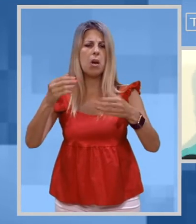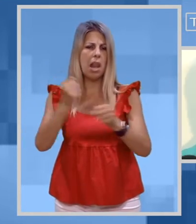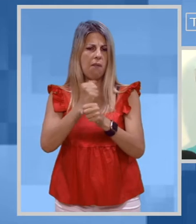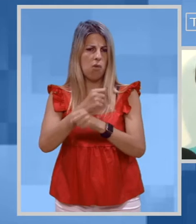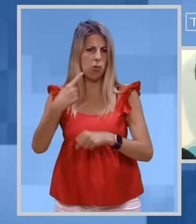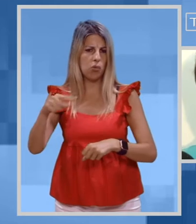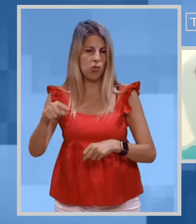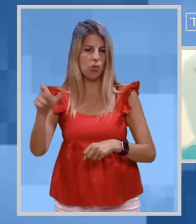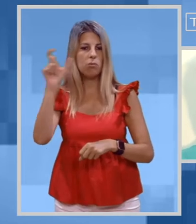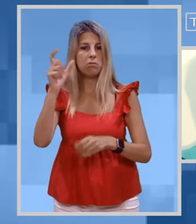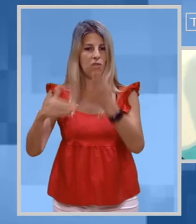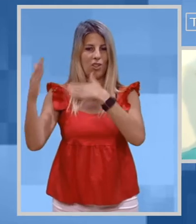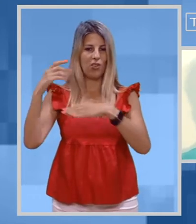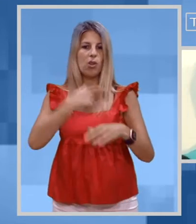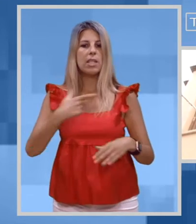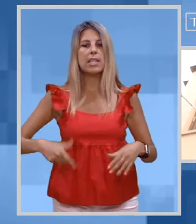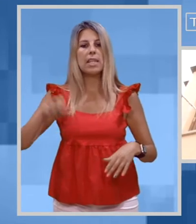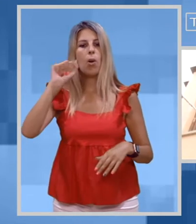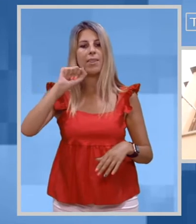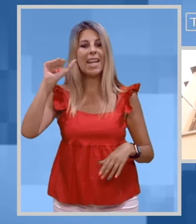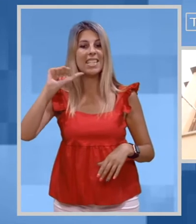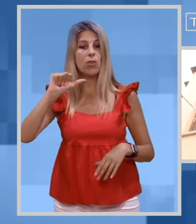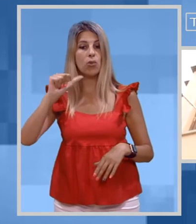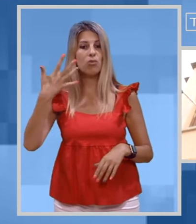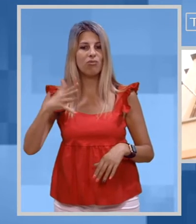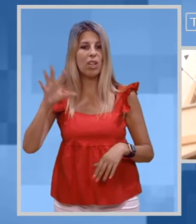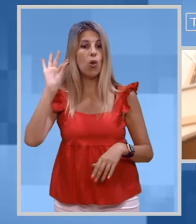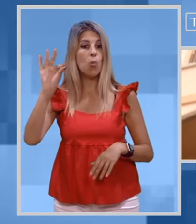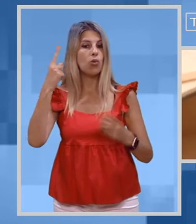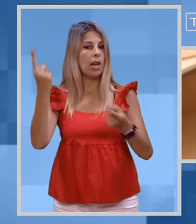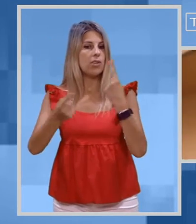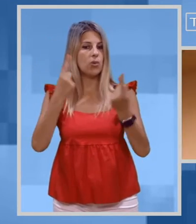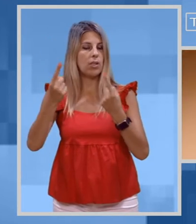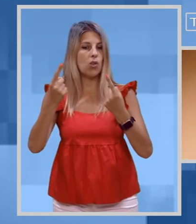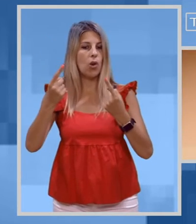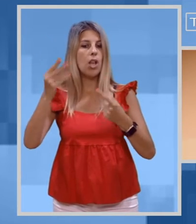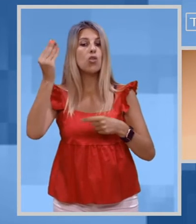situazione sulle opere pubbliche da portare a conclusione entro l'estate.